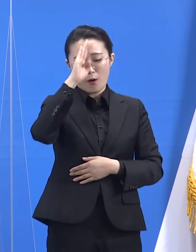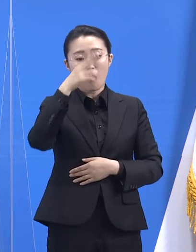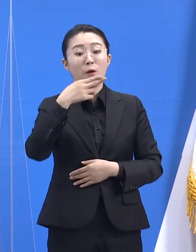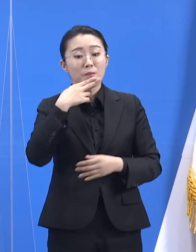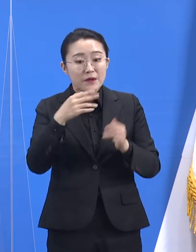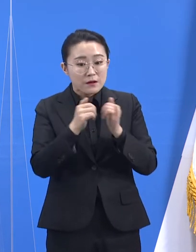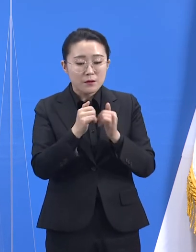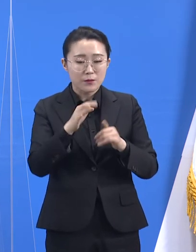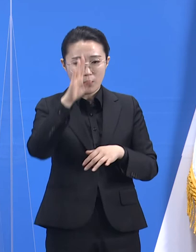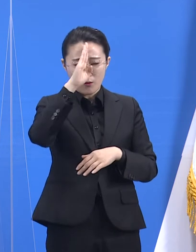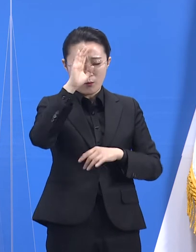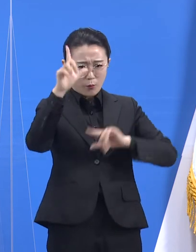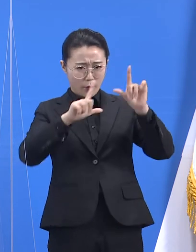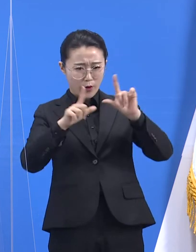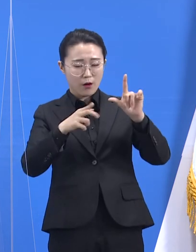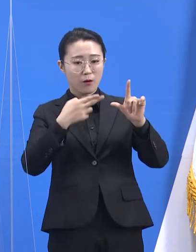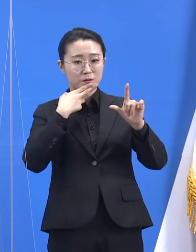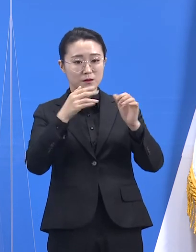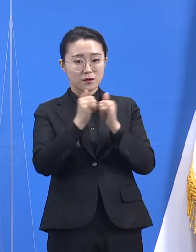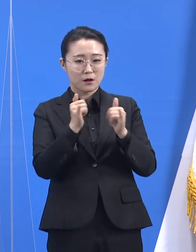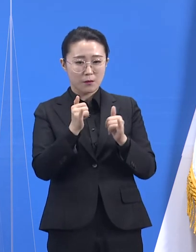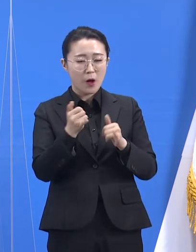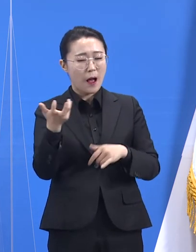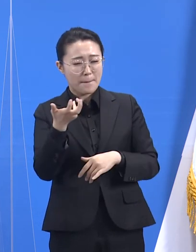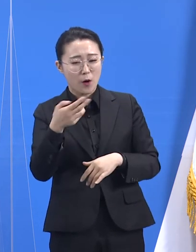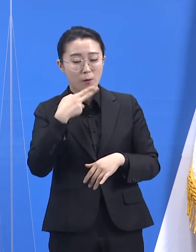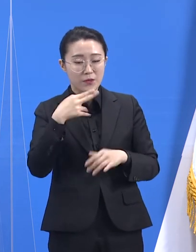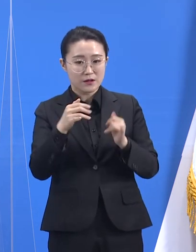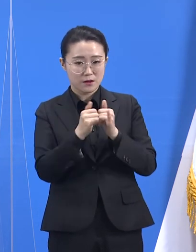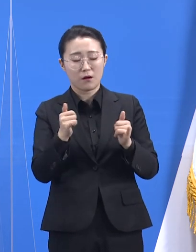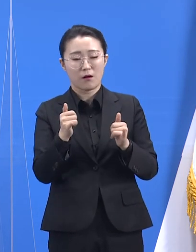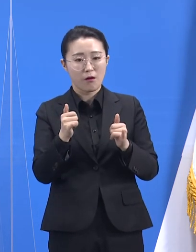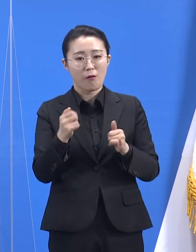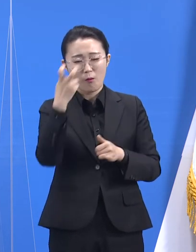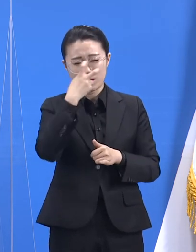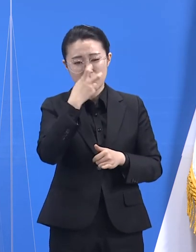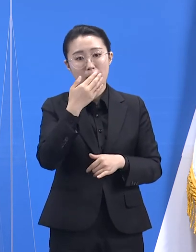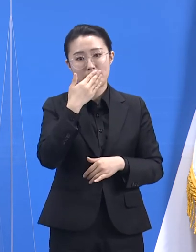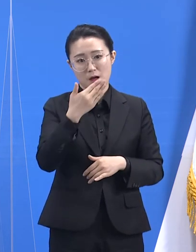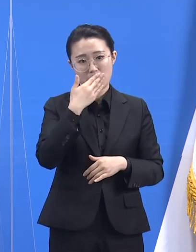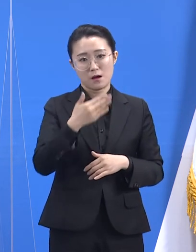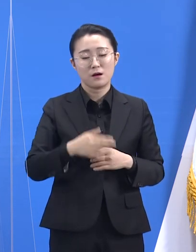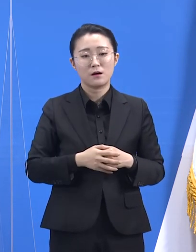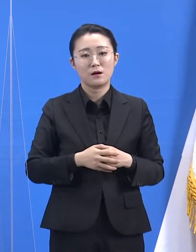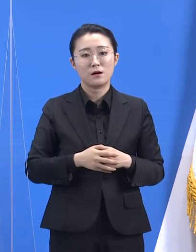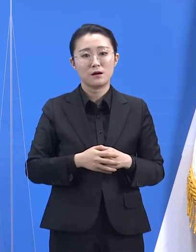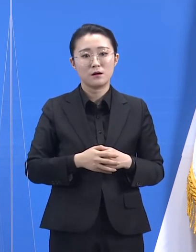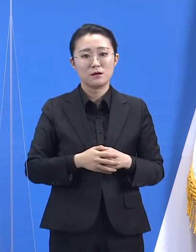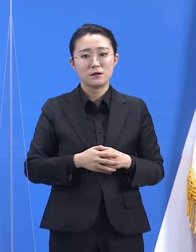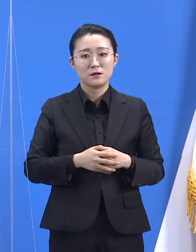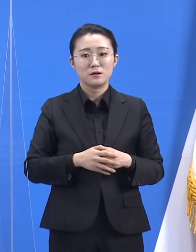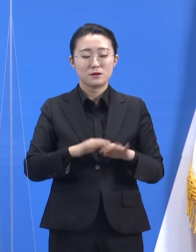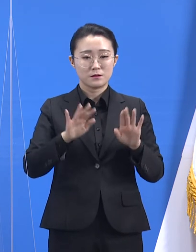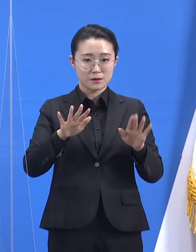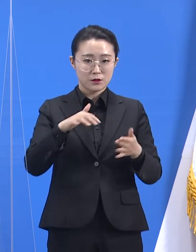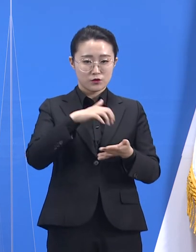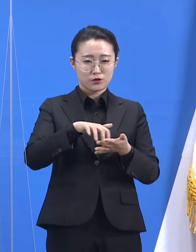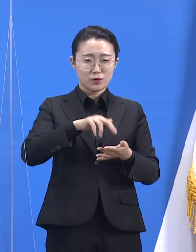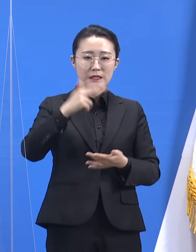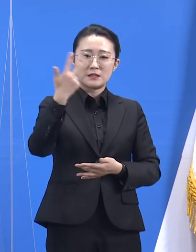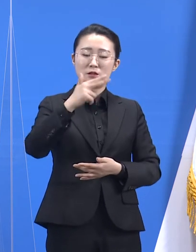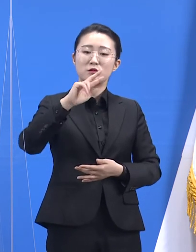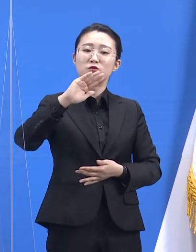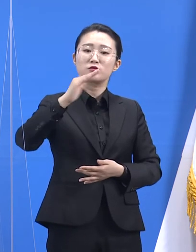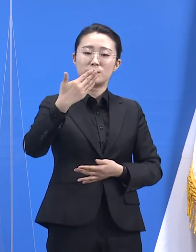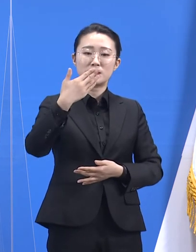있었고, 올해 4월 6일까지 누적 300만여 건의 검사를 진행하여 7,913명이 양성자를